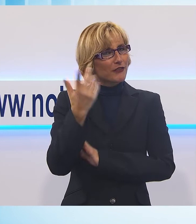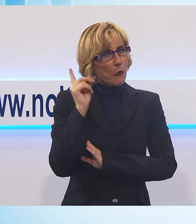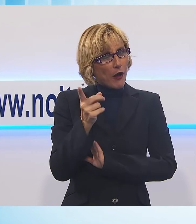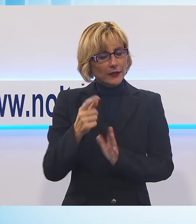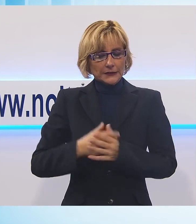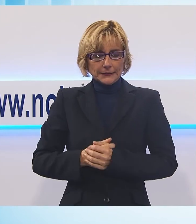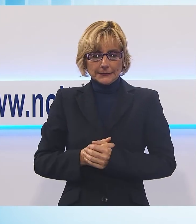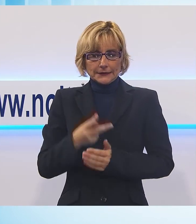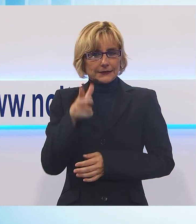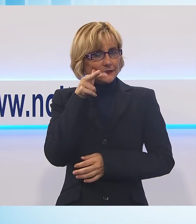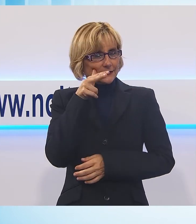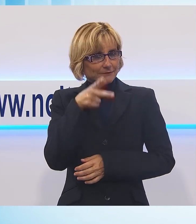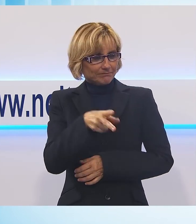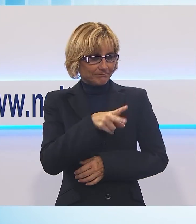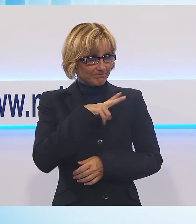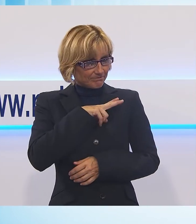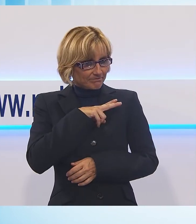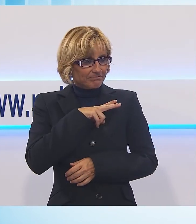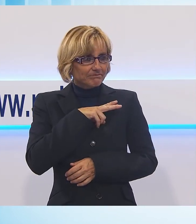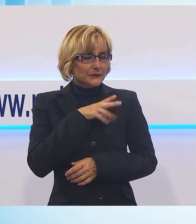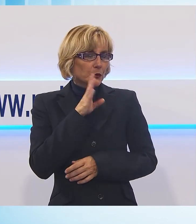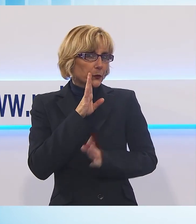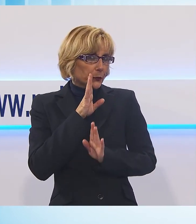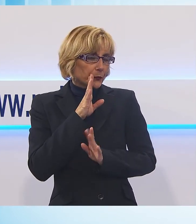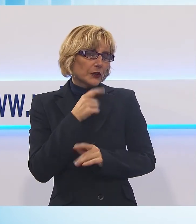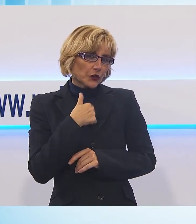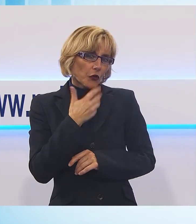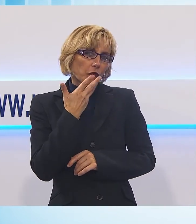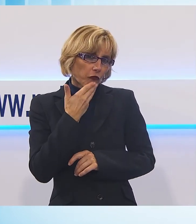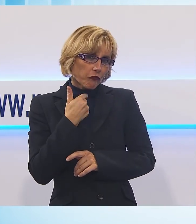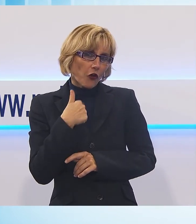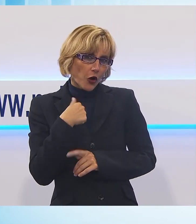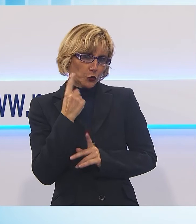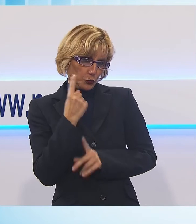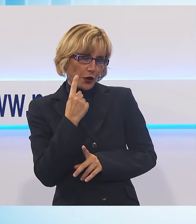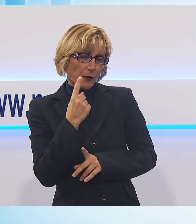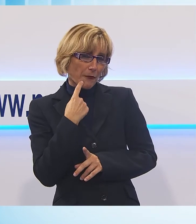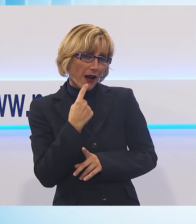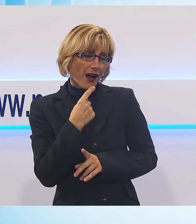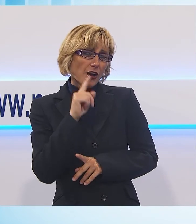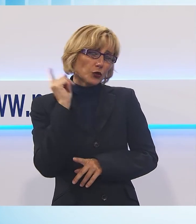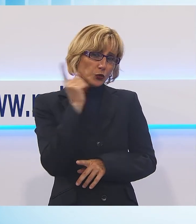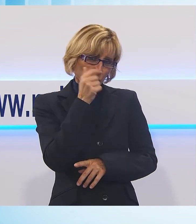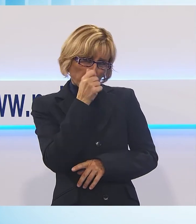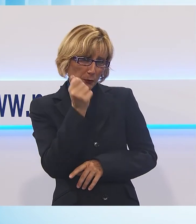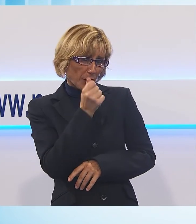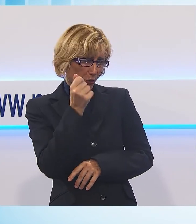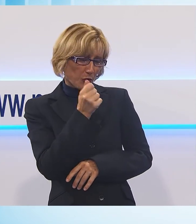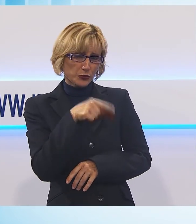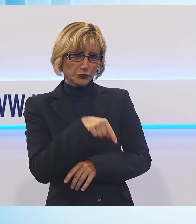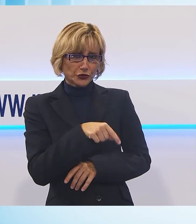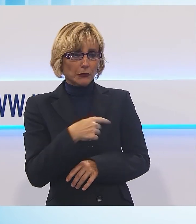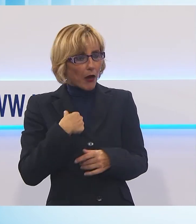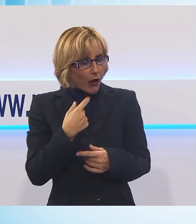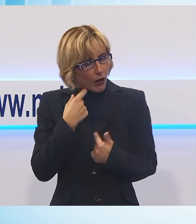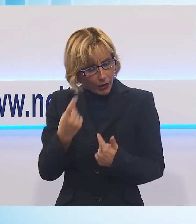lei così gli ero vicino, mi ha sussurrato si vuole fare una cosa ma se lo dico mi prendono in giro gli altri no guarda ci sono io